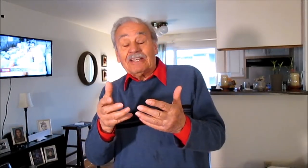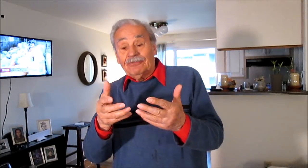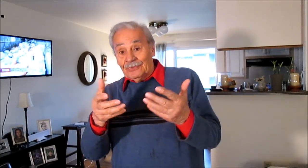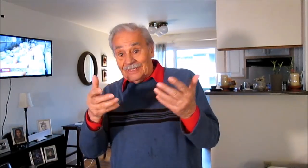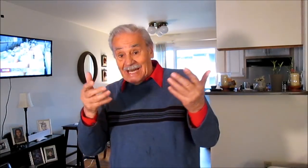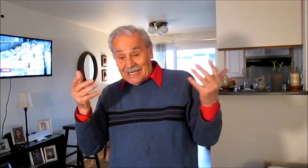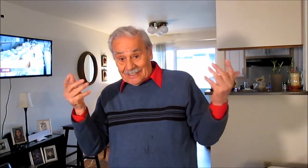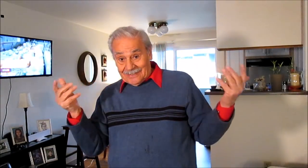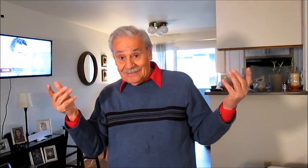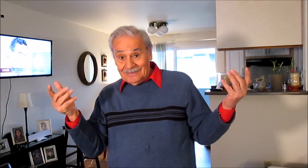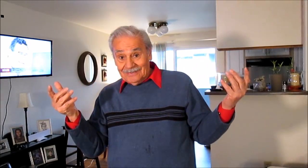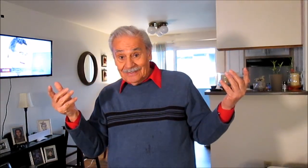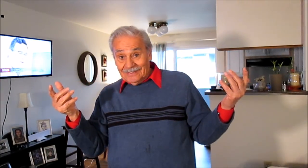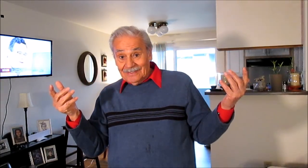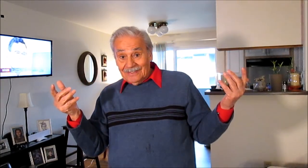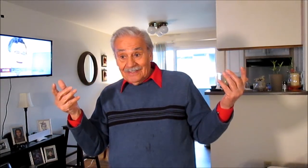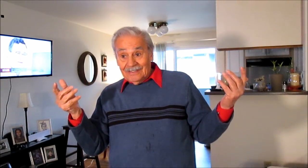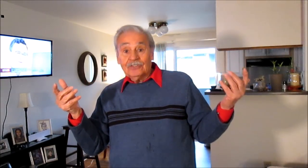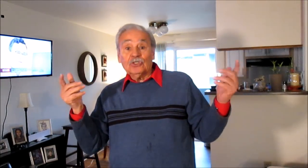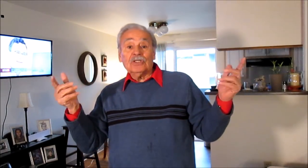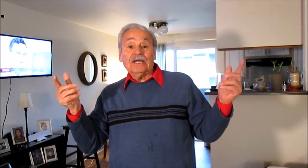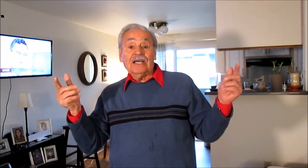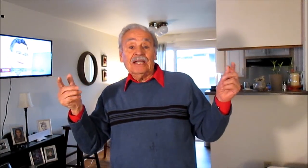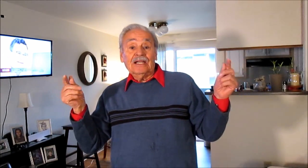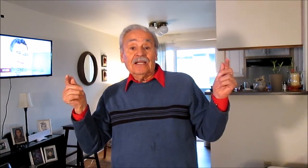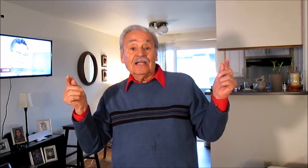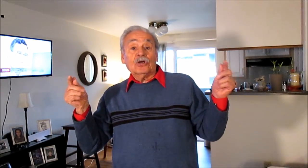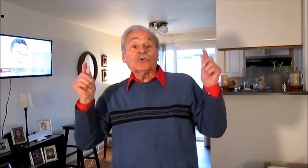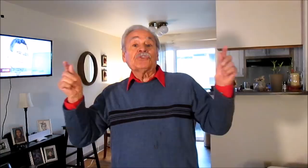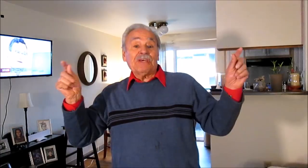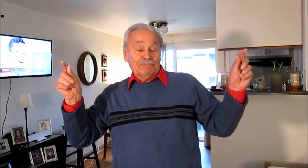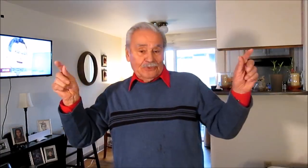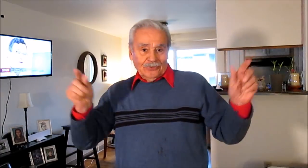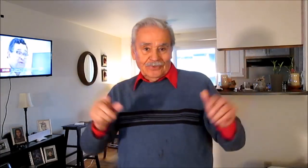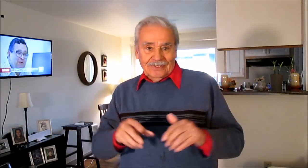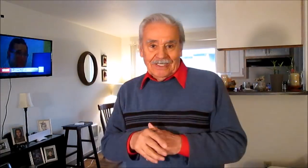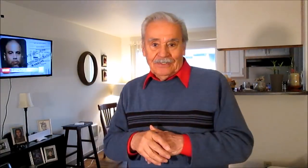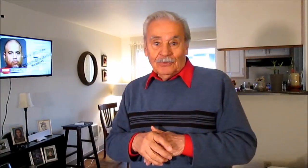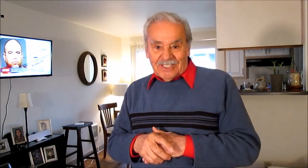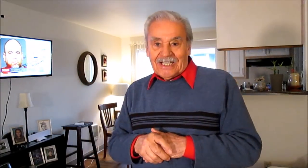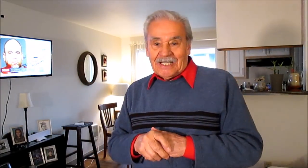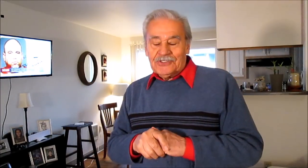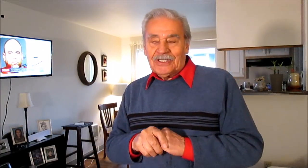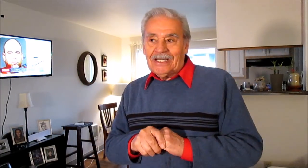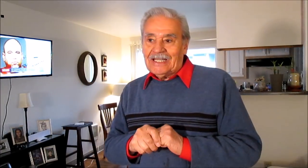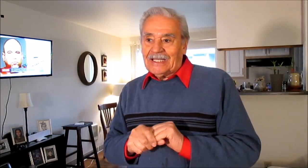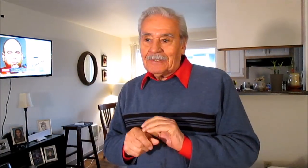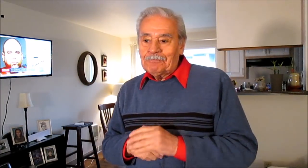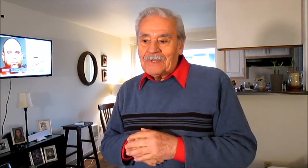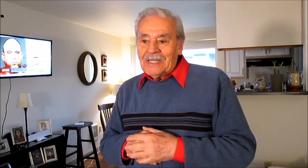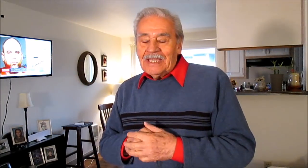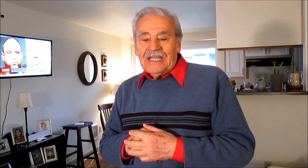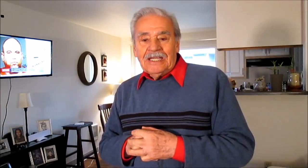refundar todo el concepto de nuestra nacionalidad y